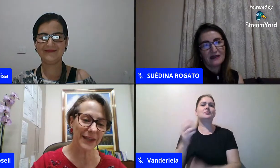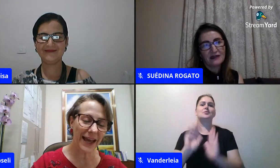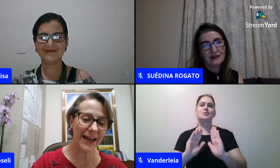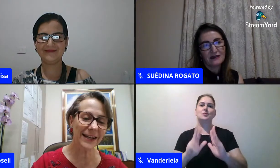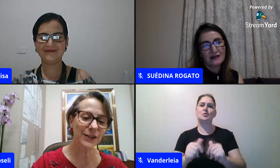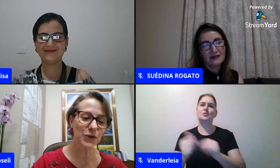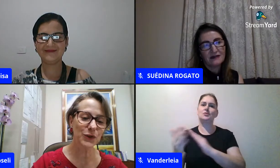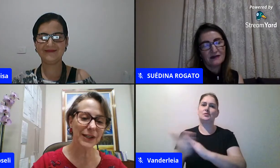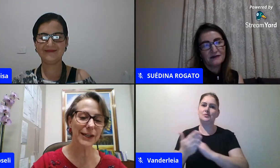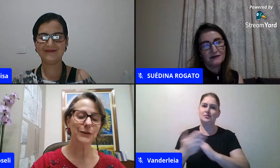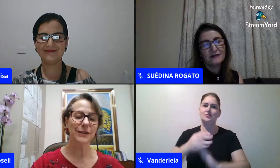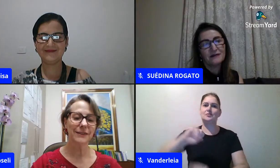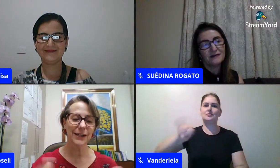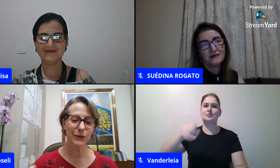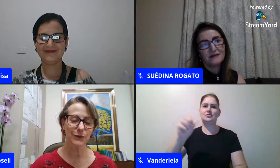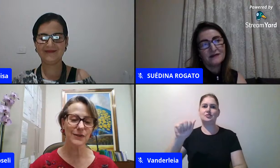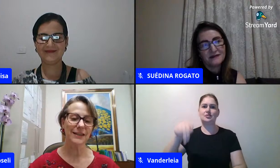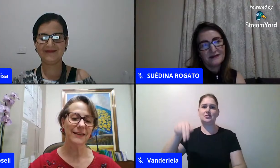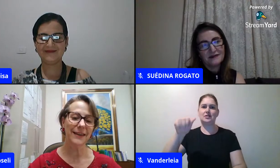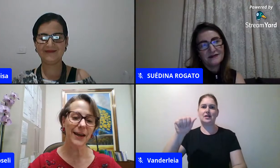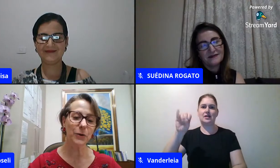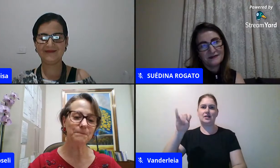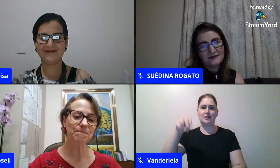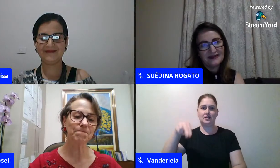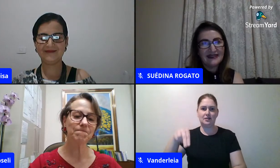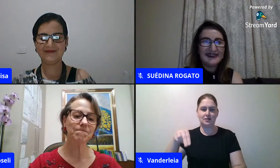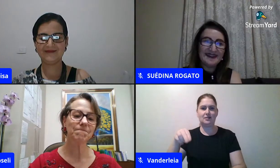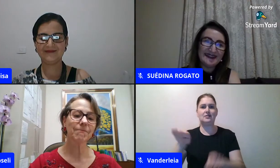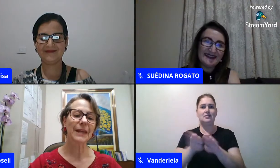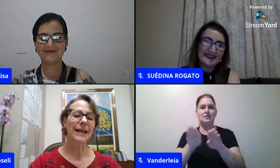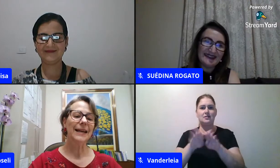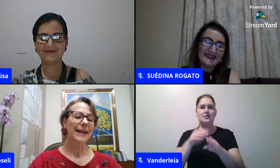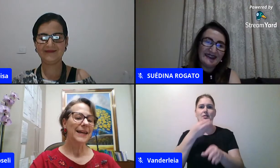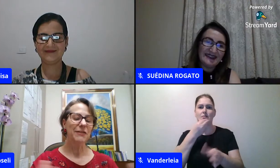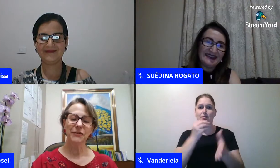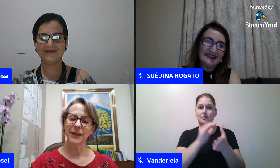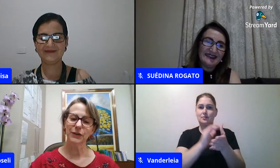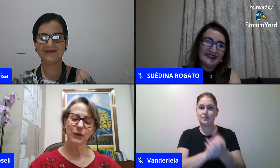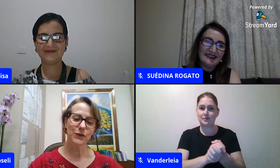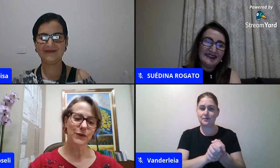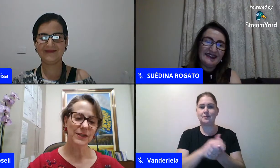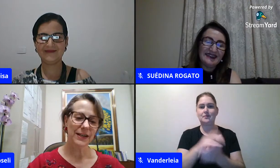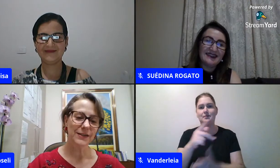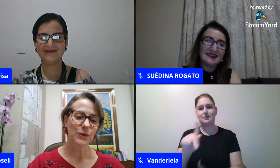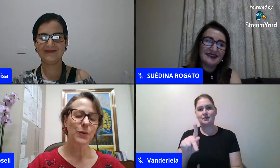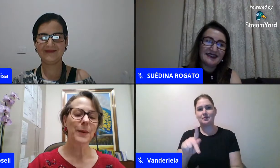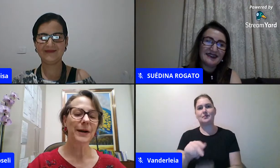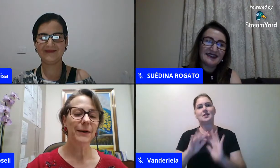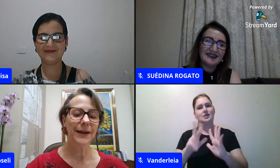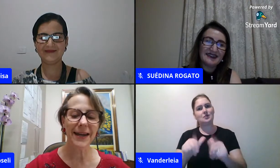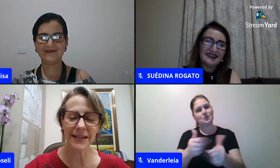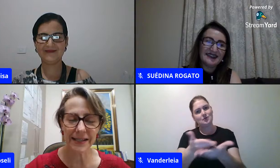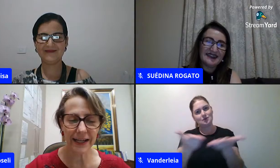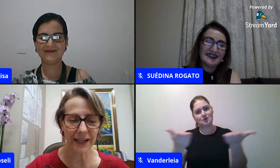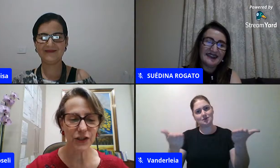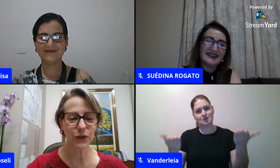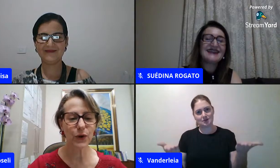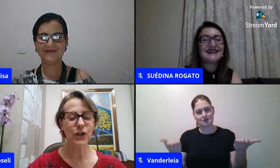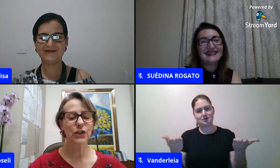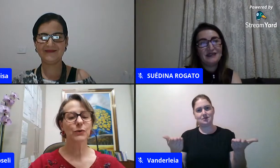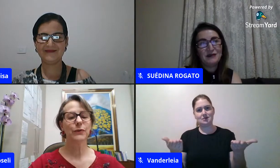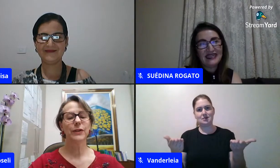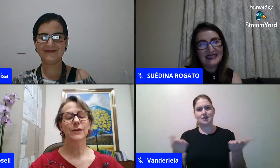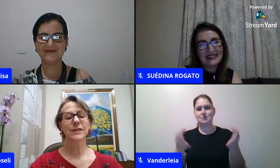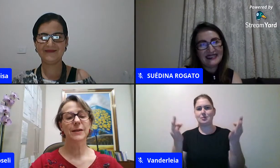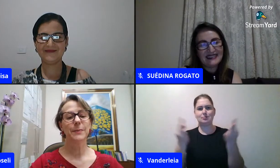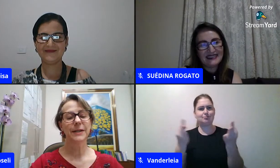e o marido dela o Juliano que tanto nos atendeu enfim a todos vocês uma excelente